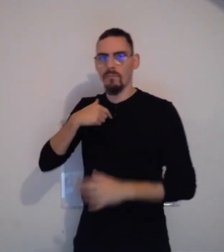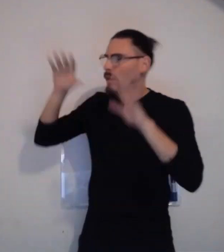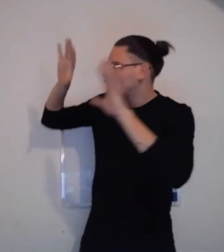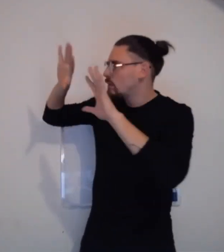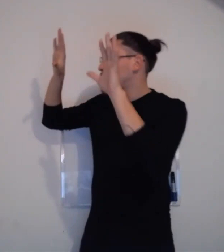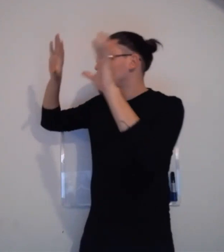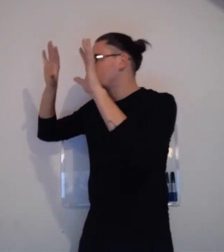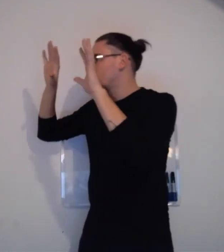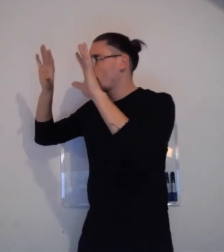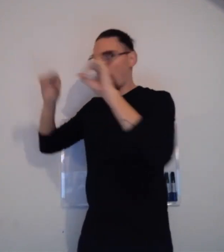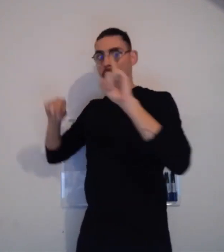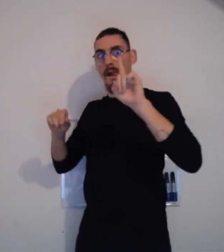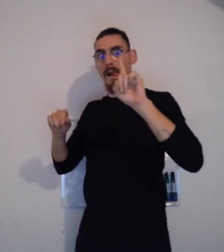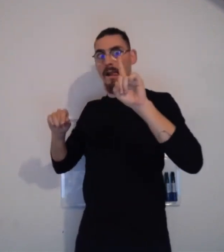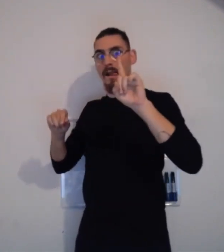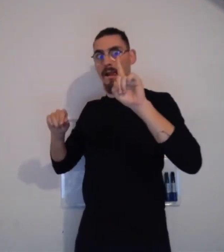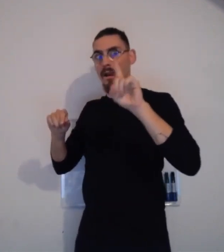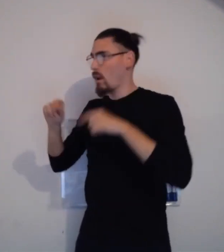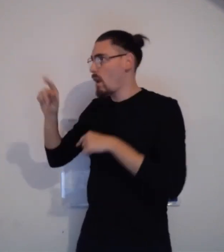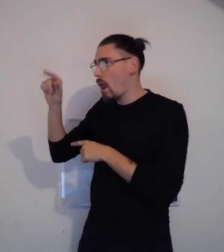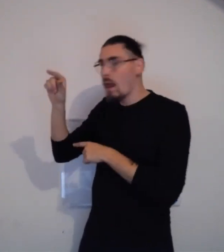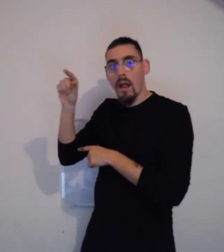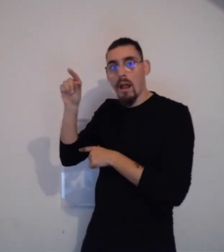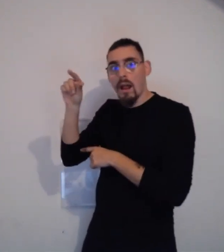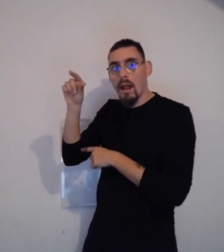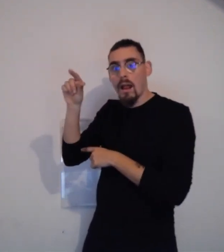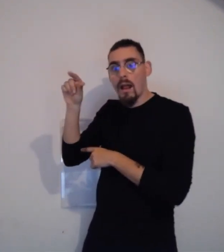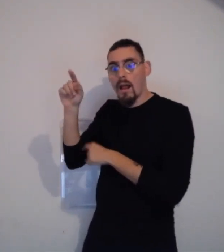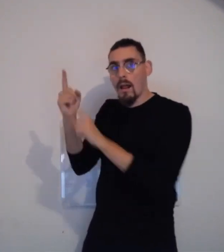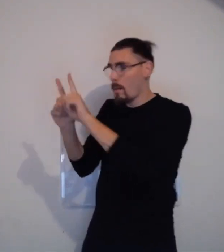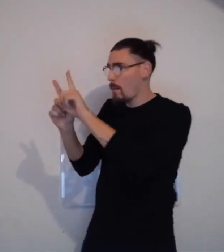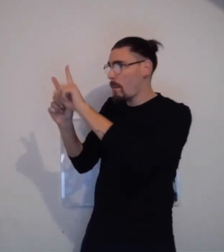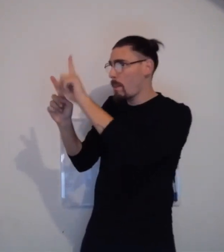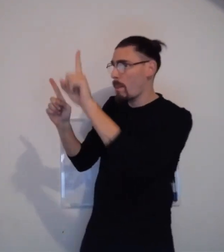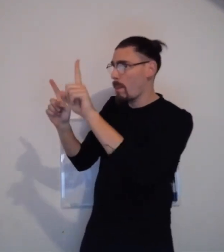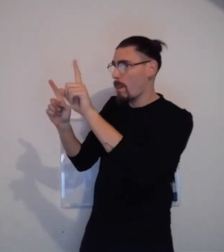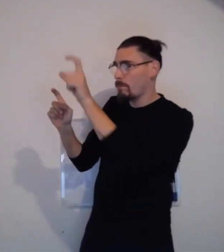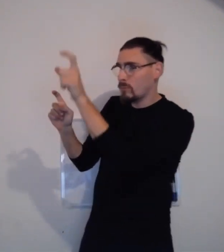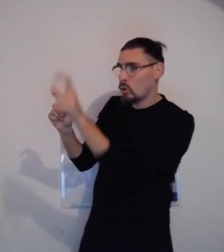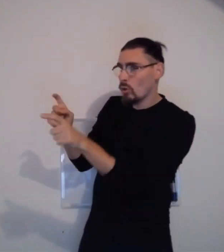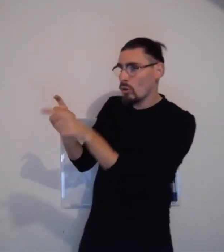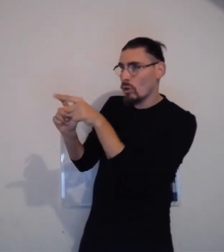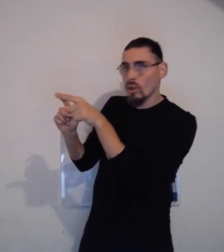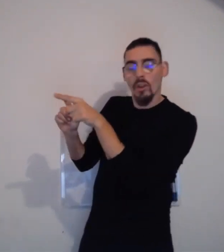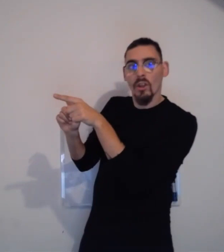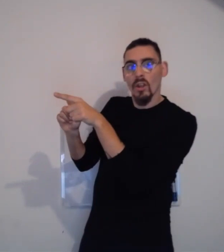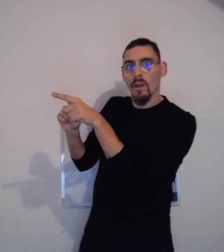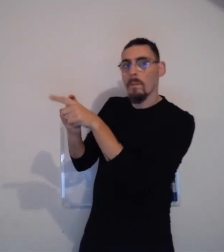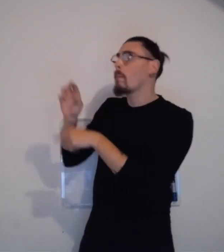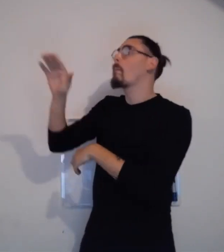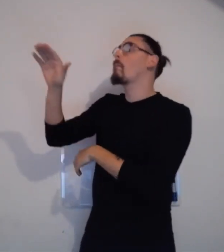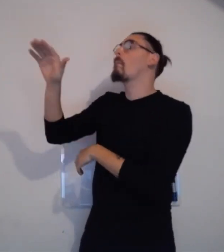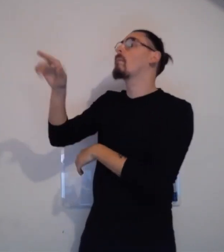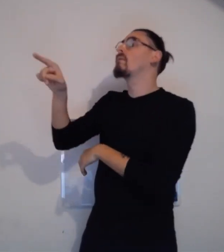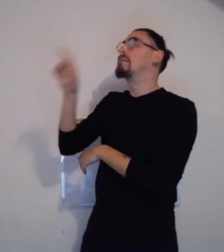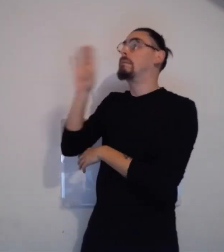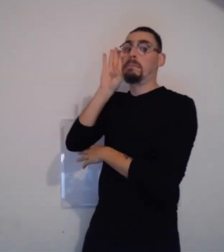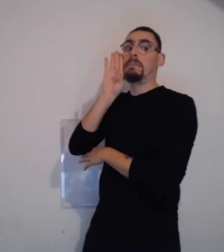et qu'il est impossible de l'intercepter, Eh bien, il encore une autre solution. Il est possible, peut-être, que cette personne que vous souhaitez